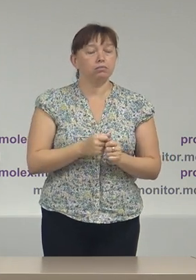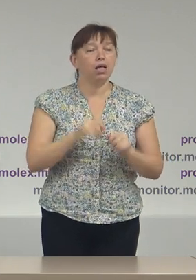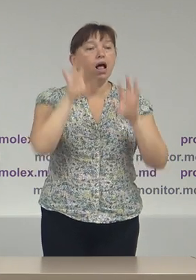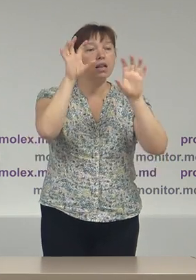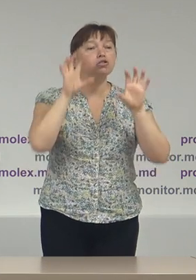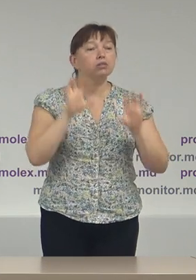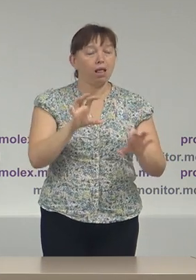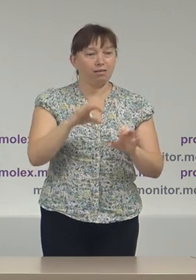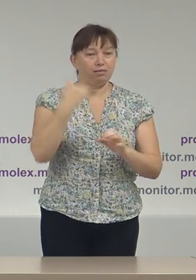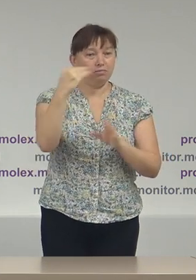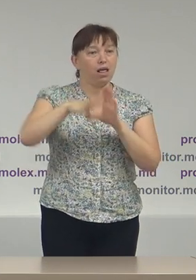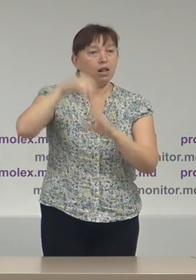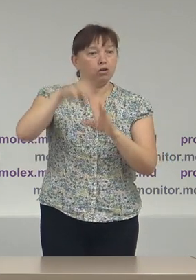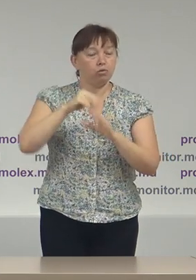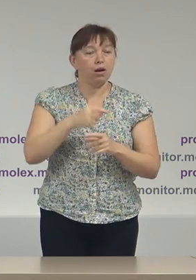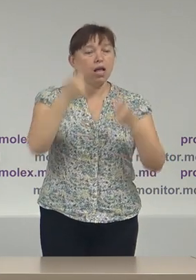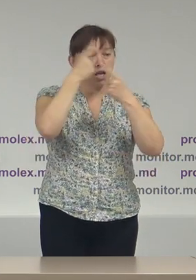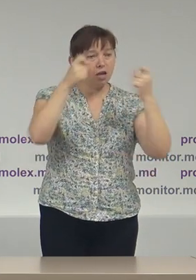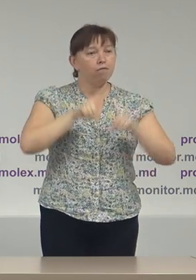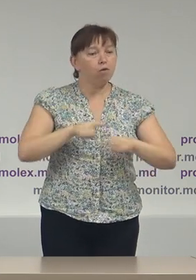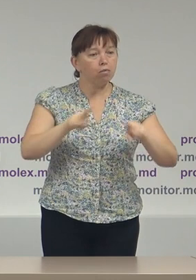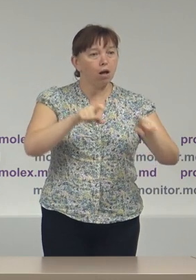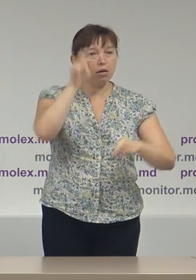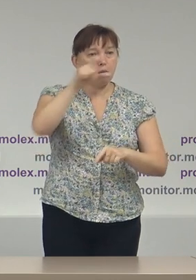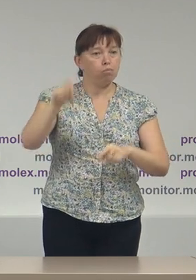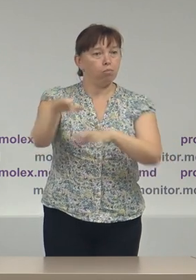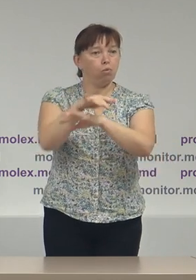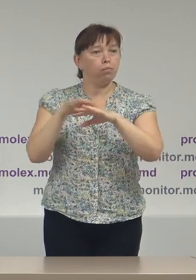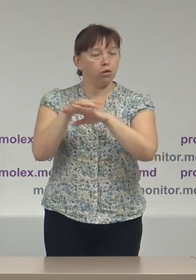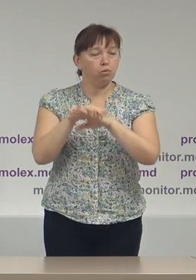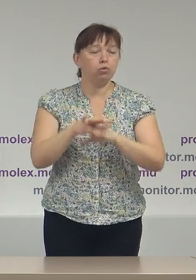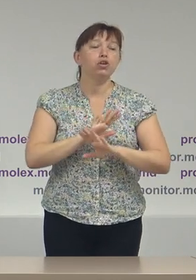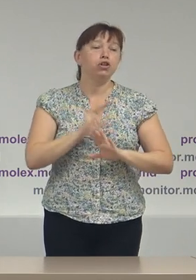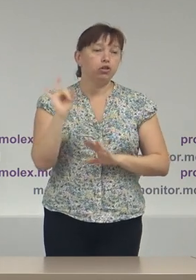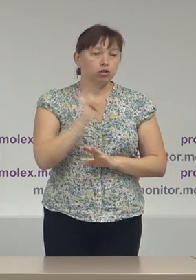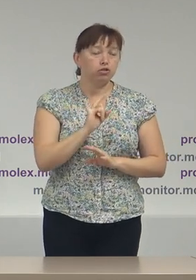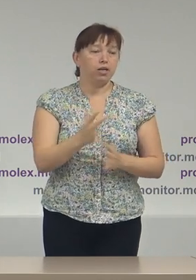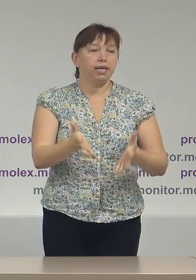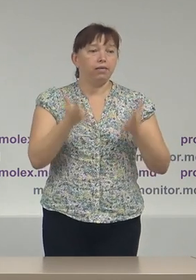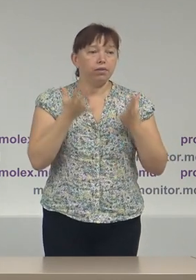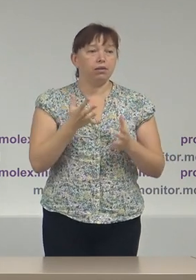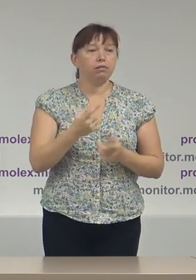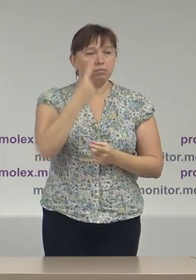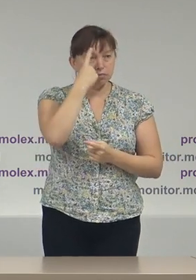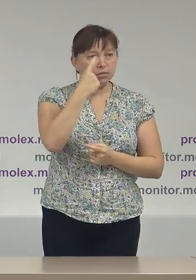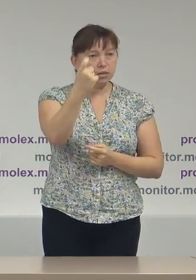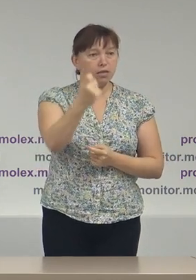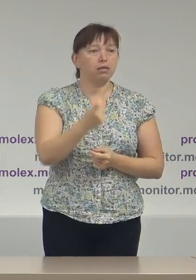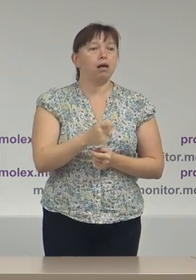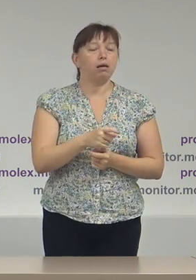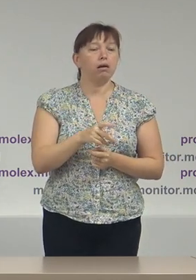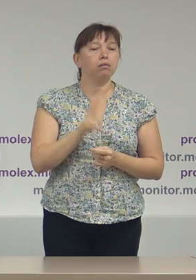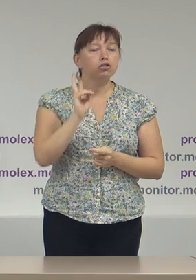legislației electorale, informarea publicului larg, și, în ultimul rând, evident, sesizarea actorilor